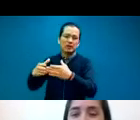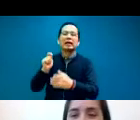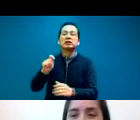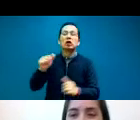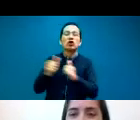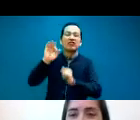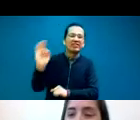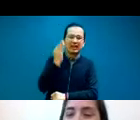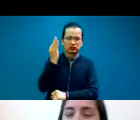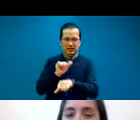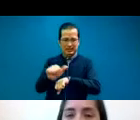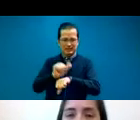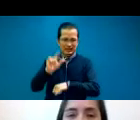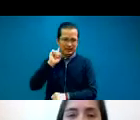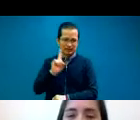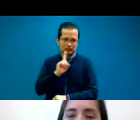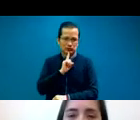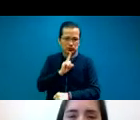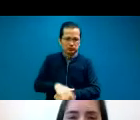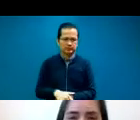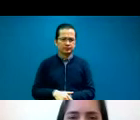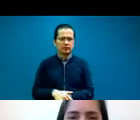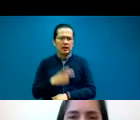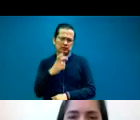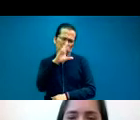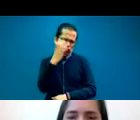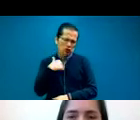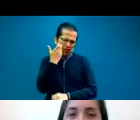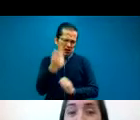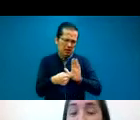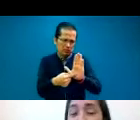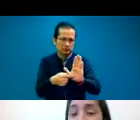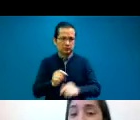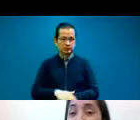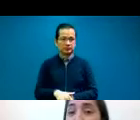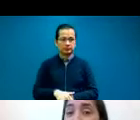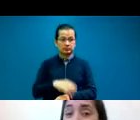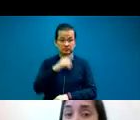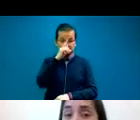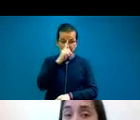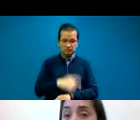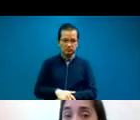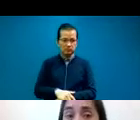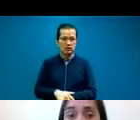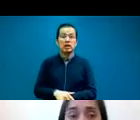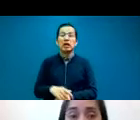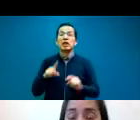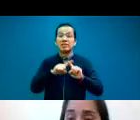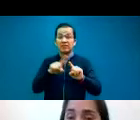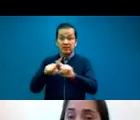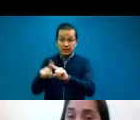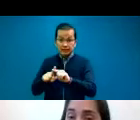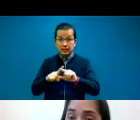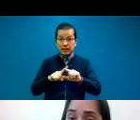Les quería compartir estas imágenes. Hay representantes de distintas asociaciones de